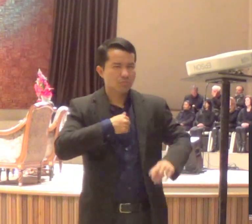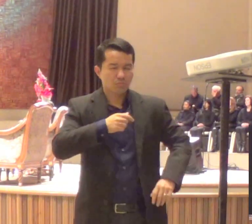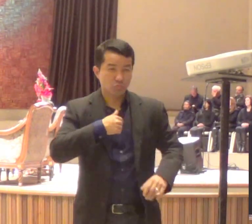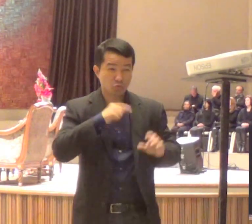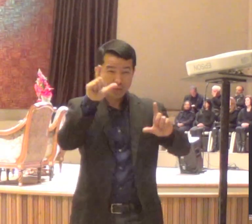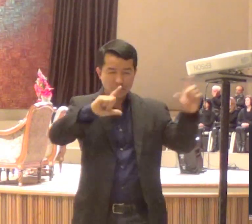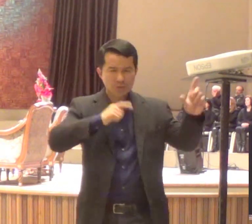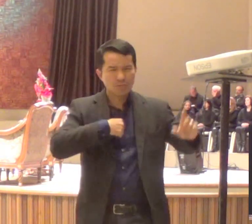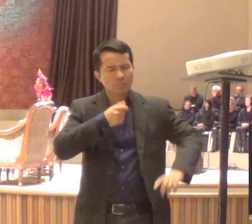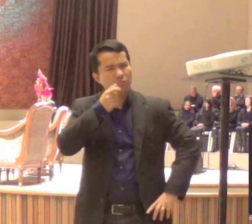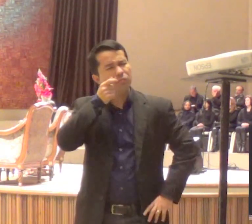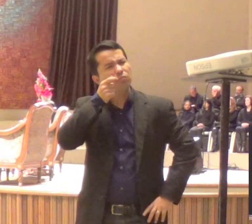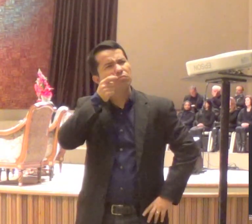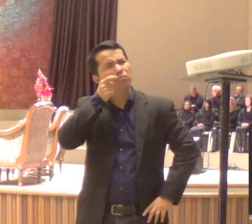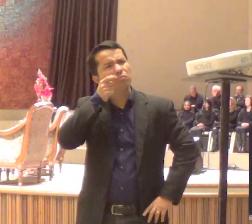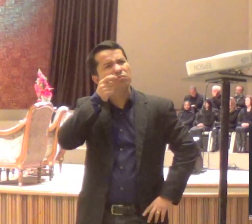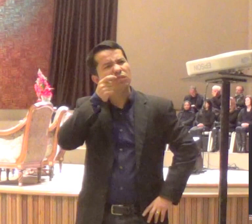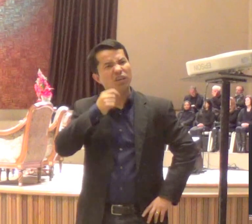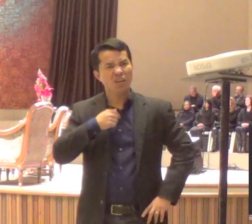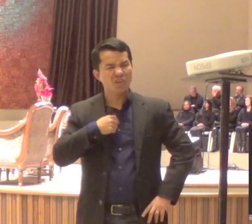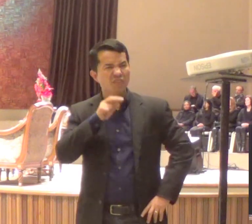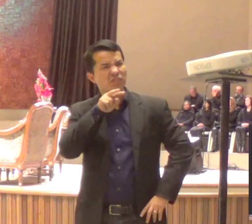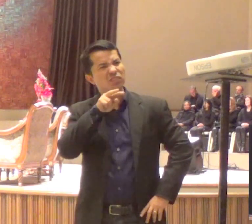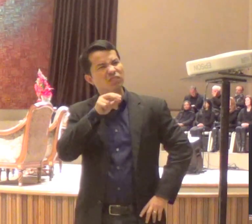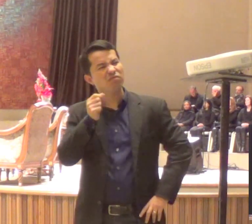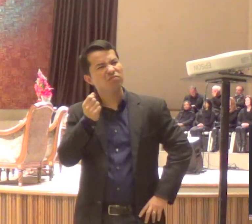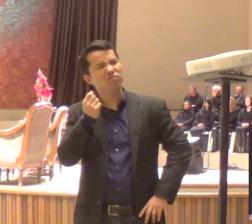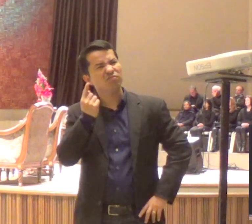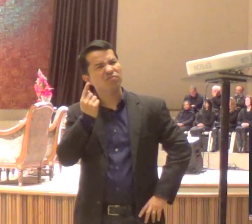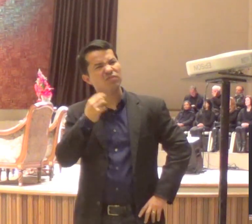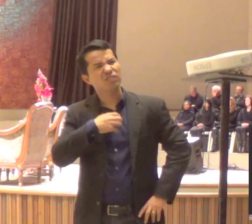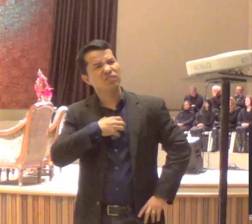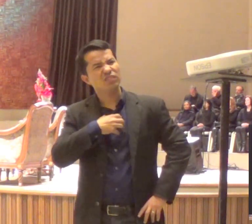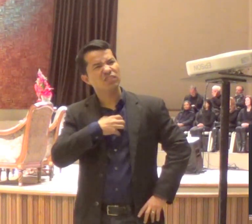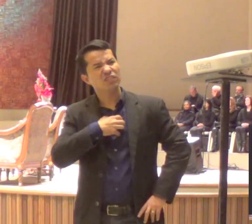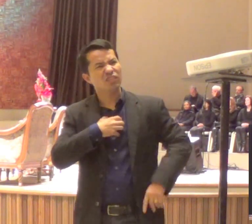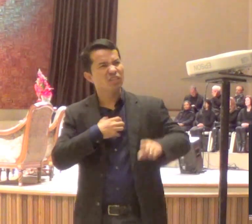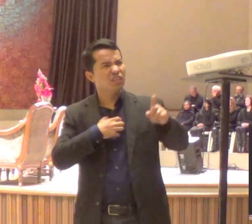fica um negócio tão estranho. Gente que não precisa, gente.